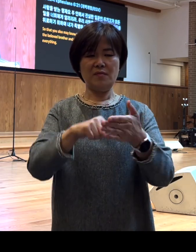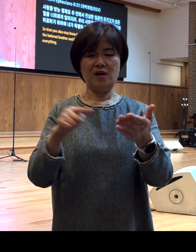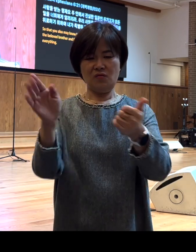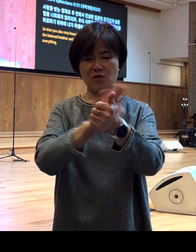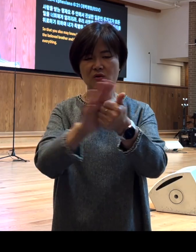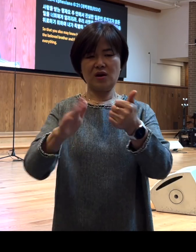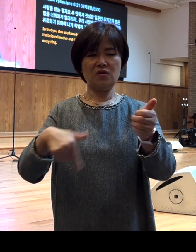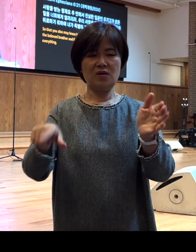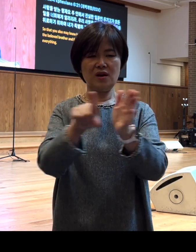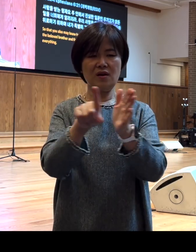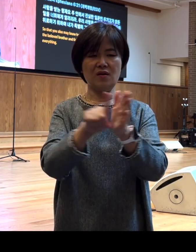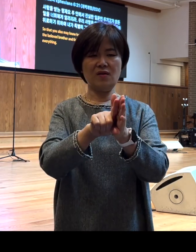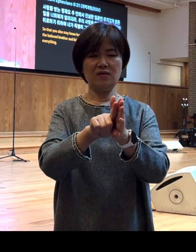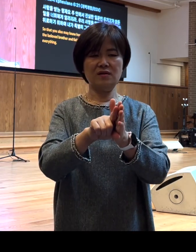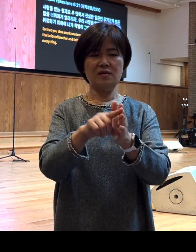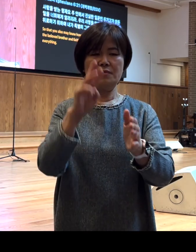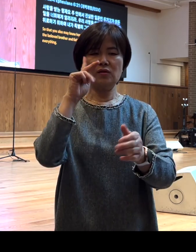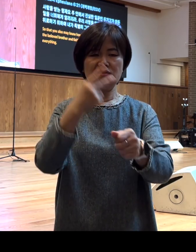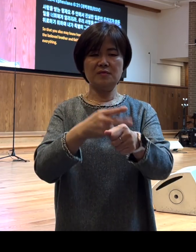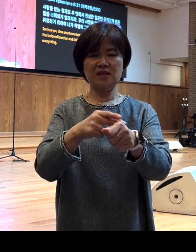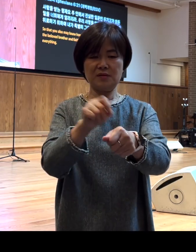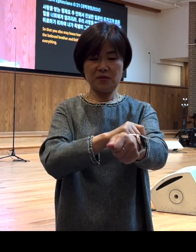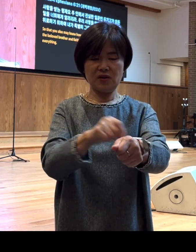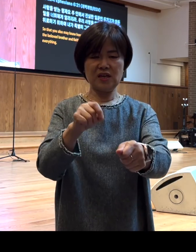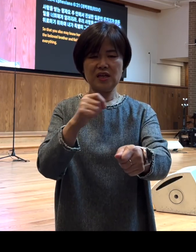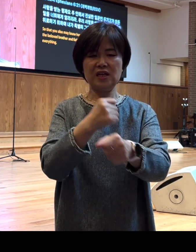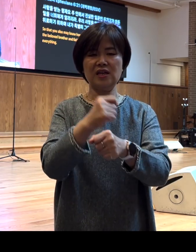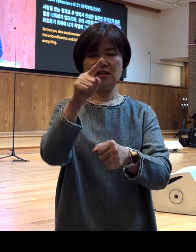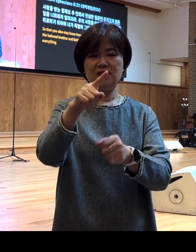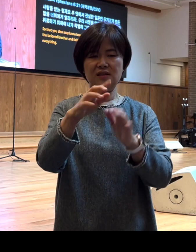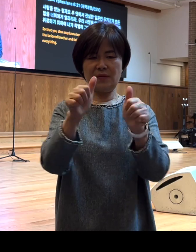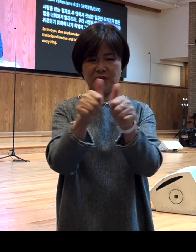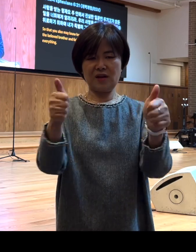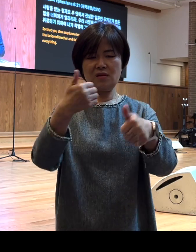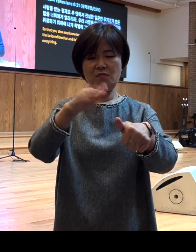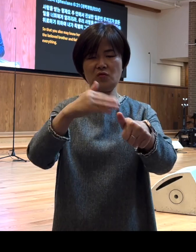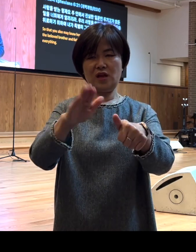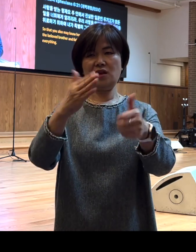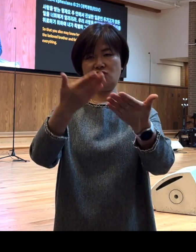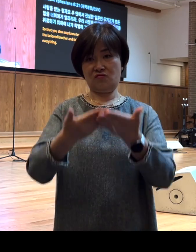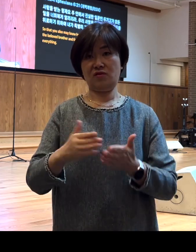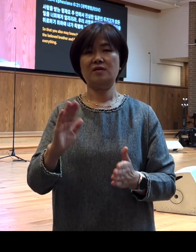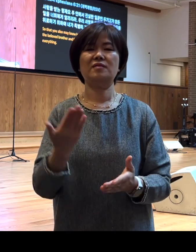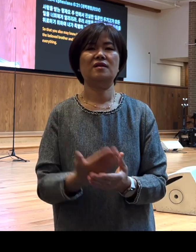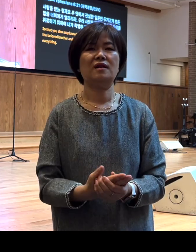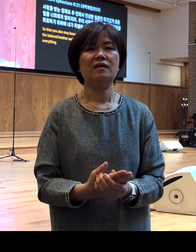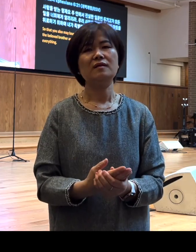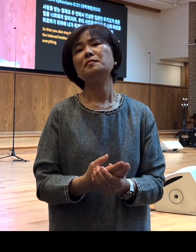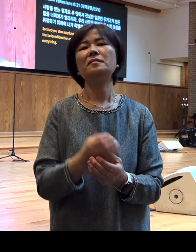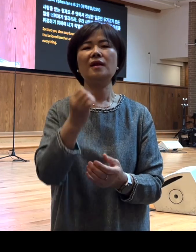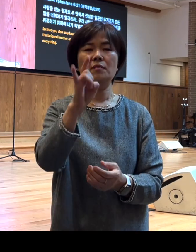내가 특별히 그를 너희에게 보내노라 여러분 두기고는 에베소 교회 성도들에게